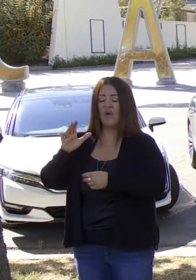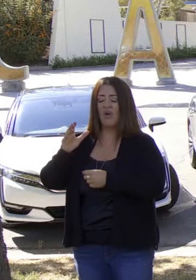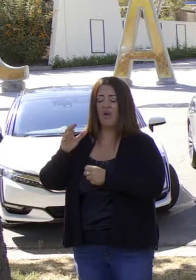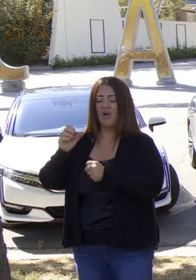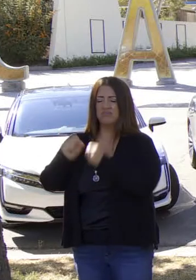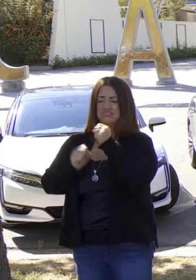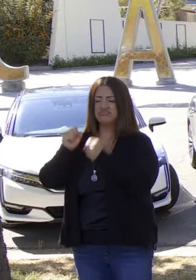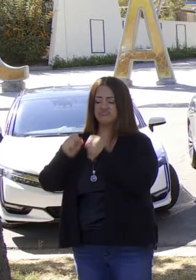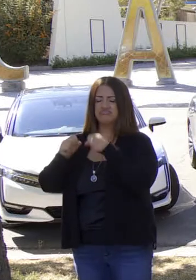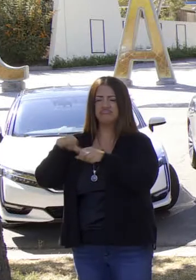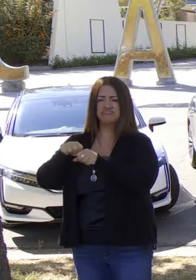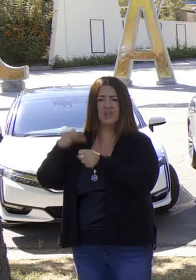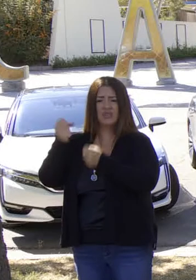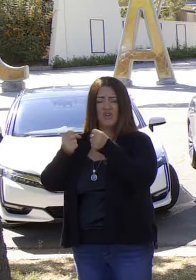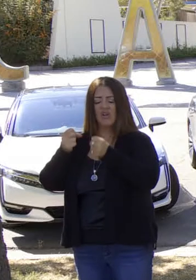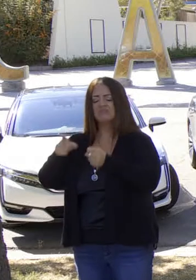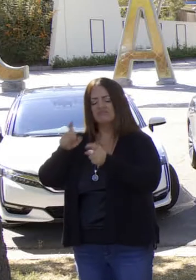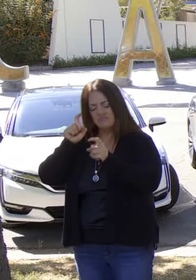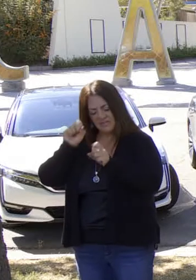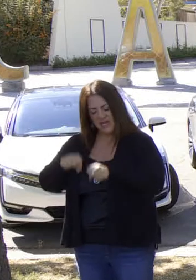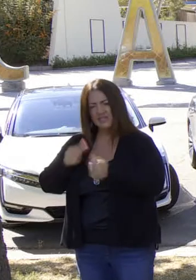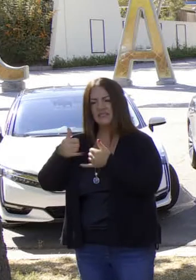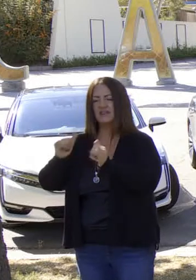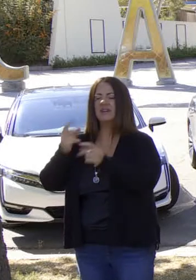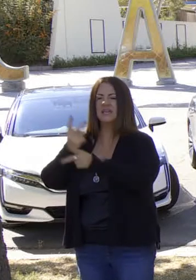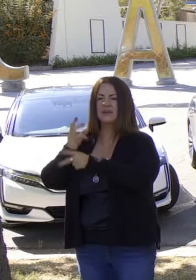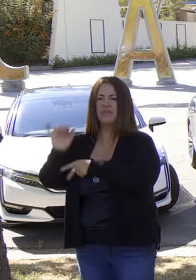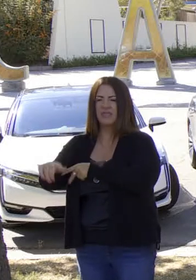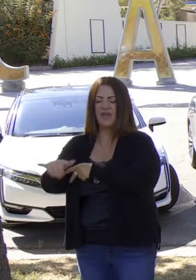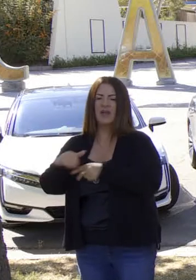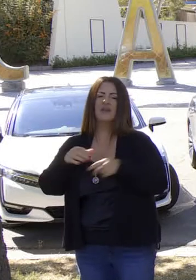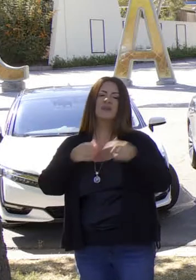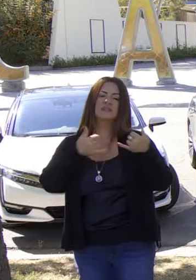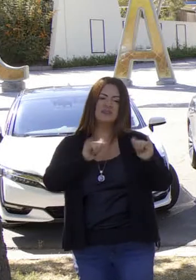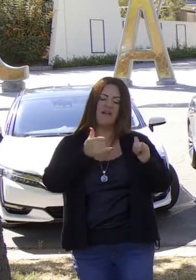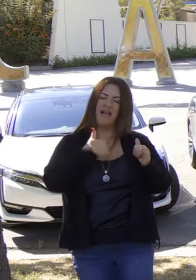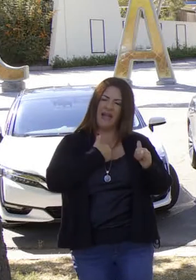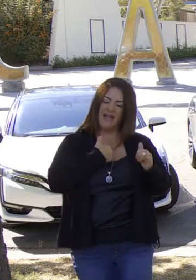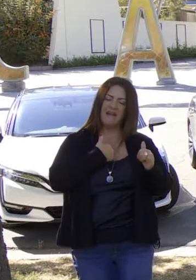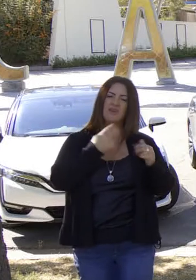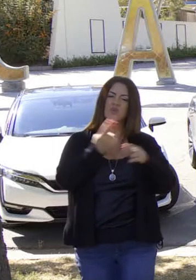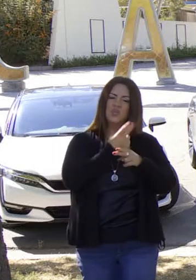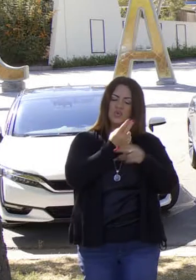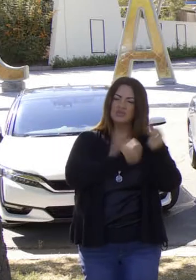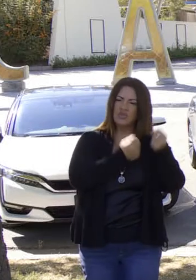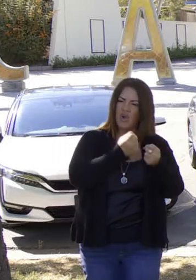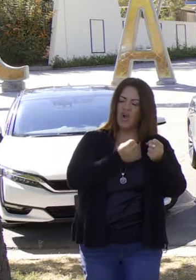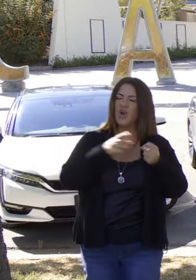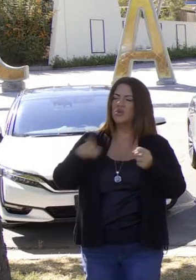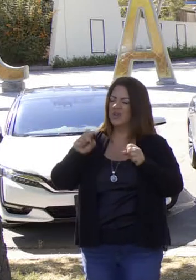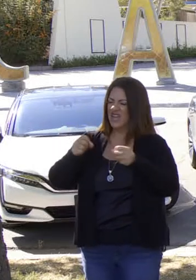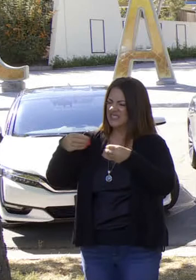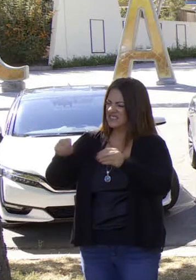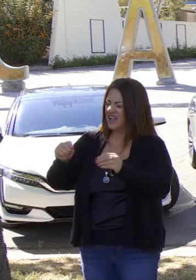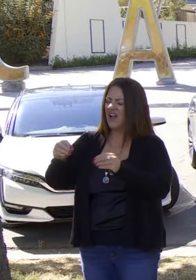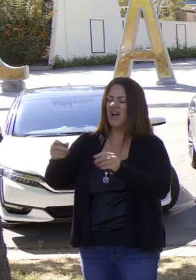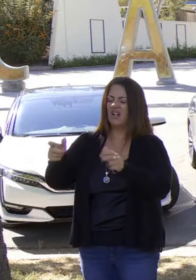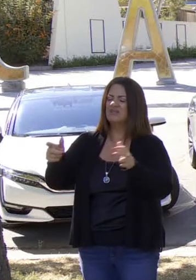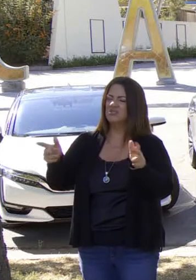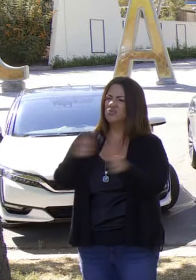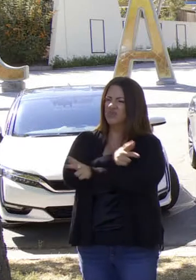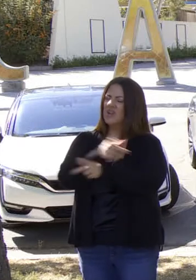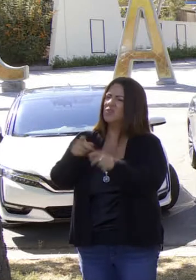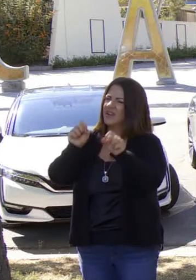con su auto de combustión interna, todavía pueden tener mercado de autos usados, va a vender e